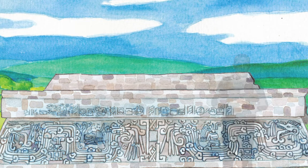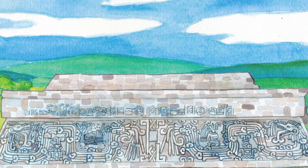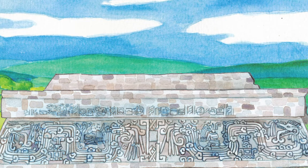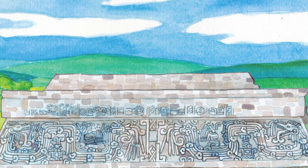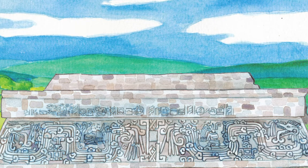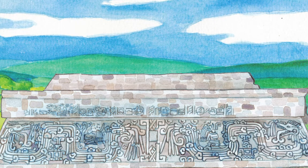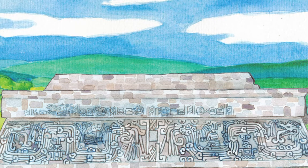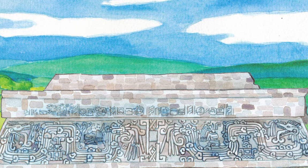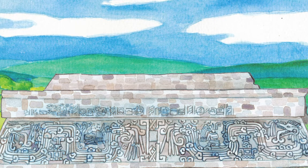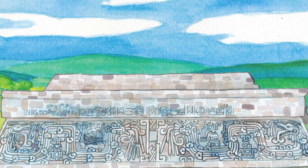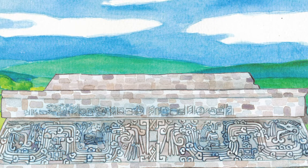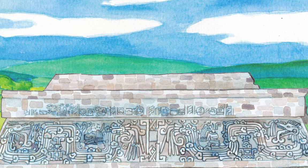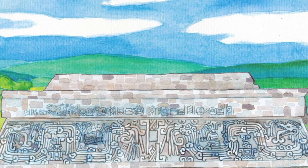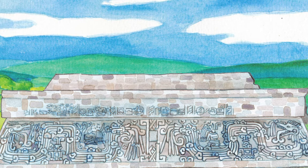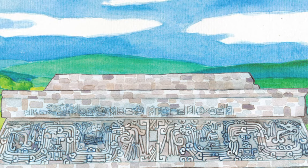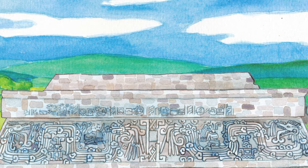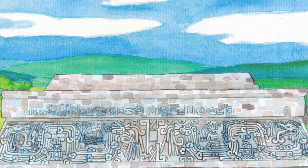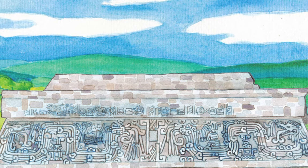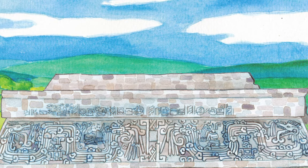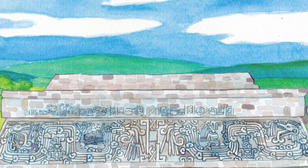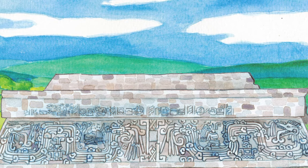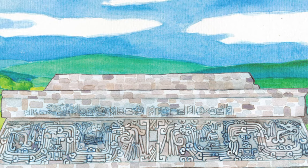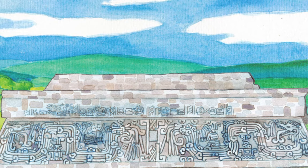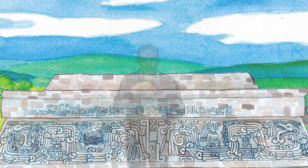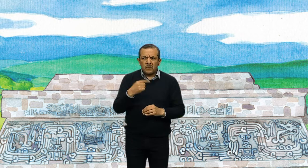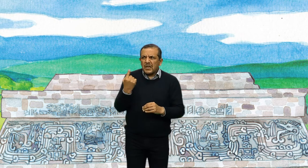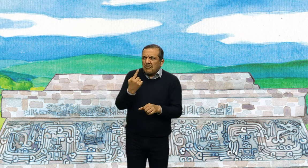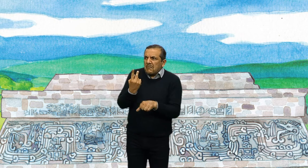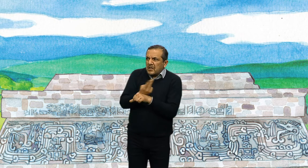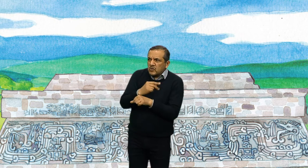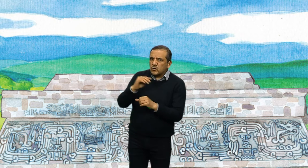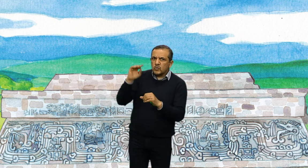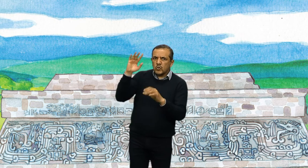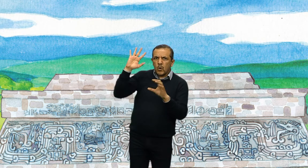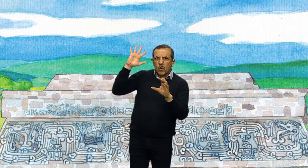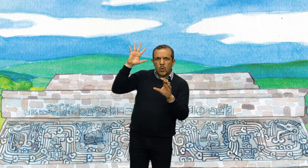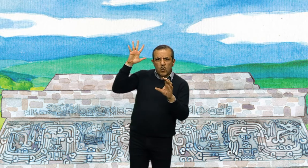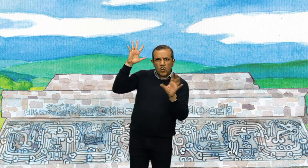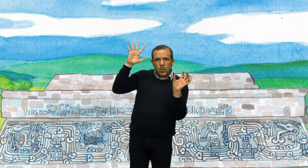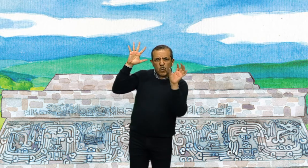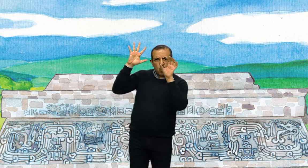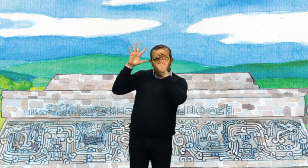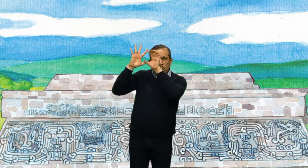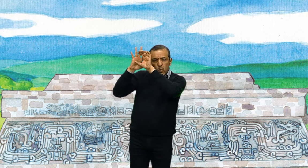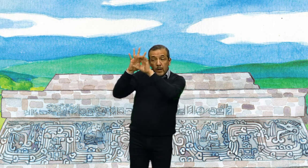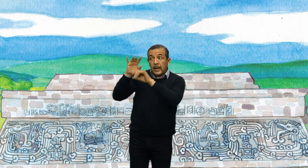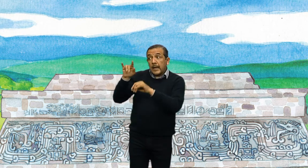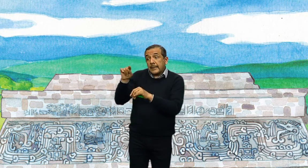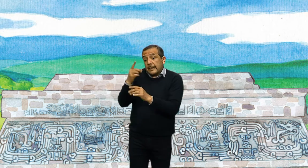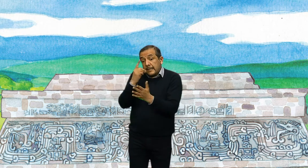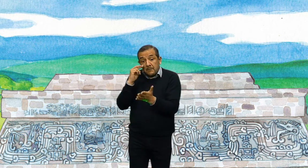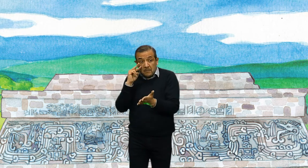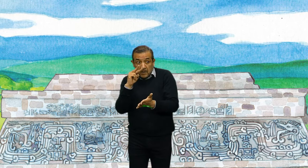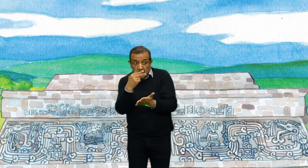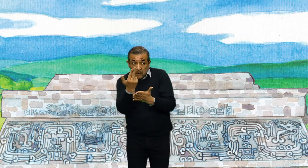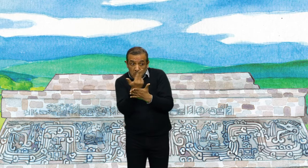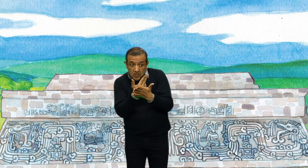¿Qué sucedió durante el eclipse? Los grabados sugieren que en ese evento se hizo un ajuste en el